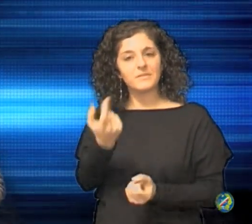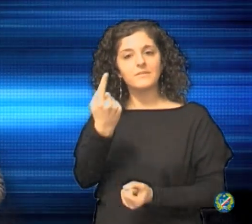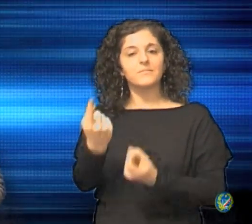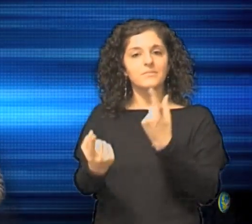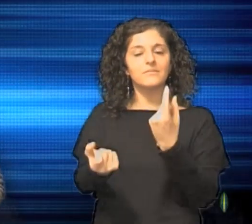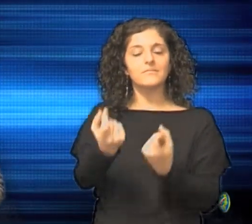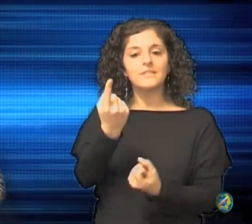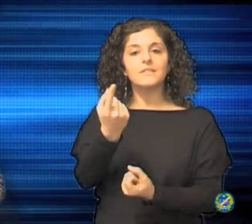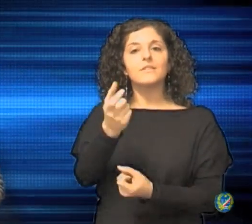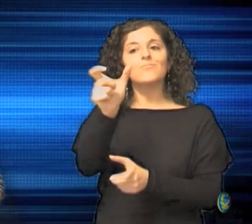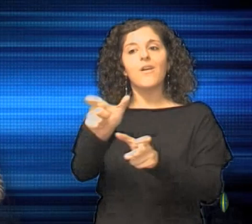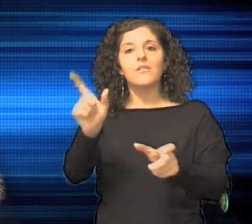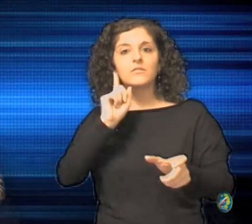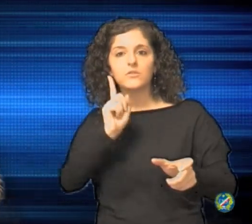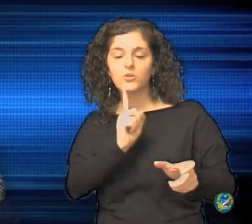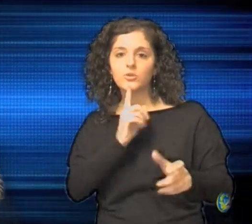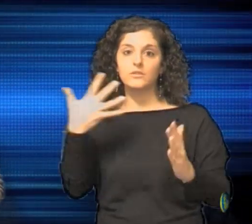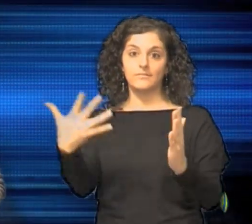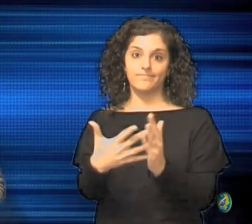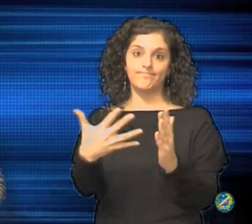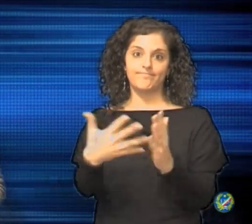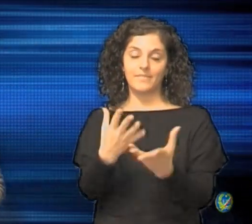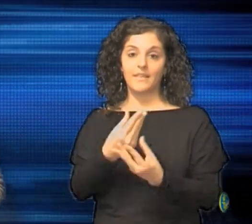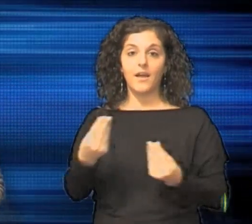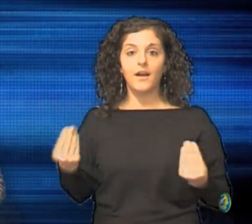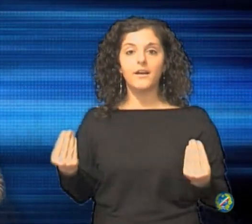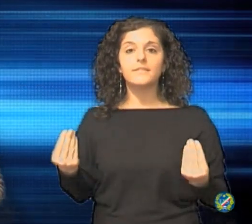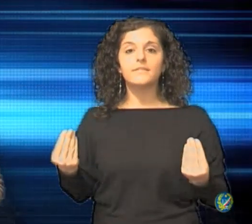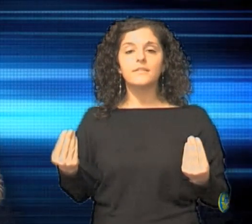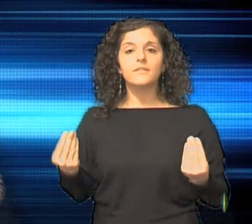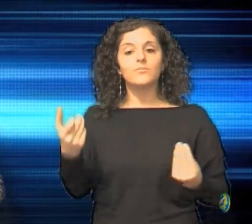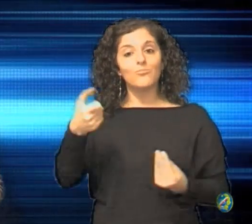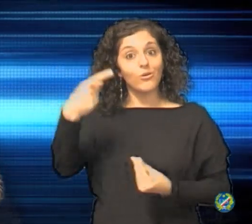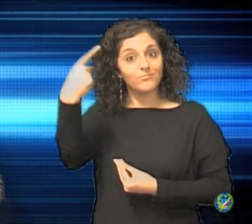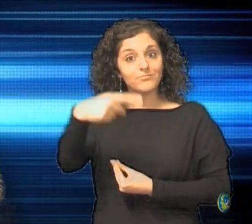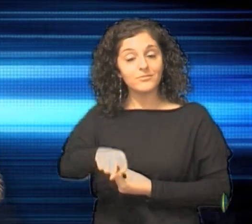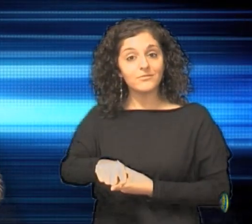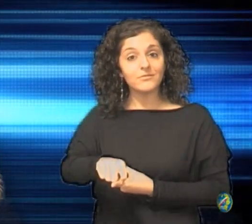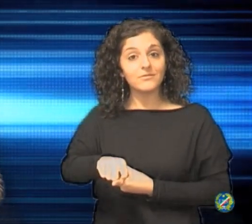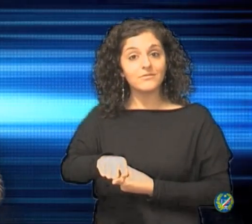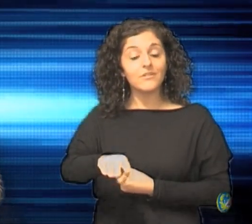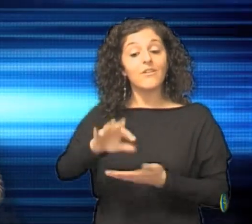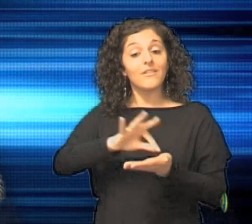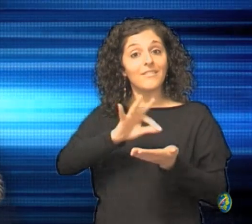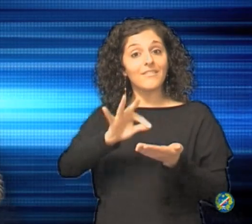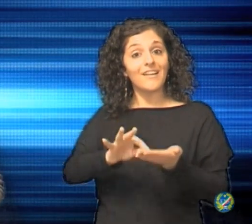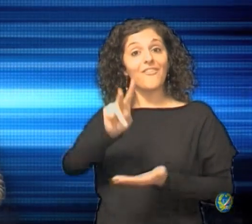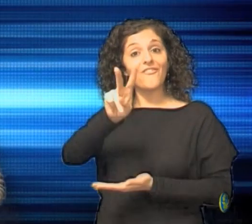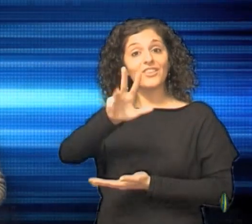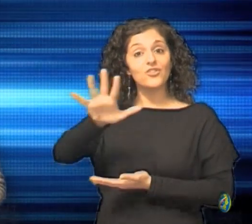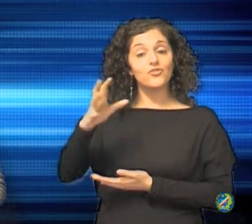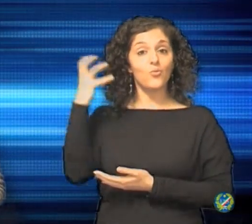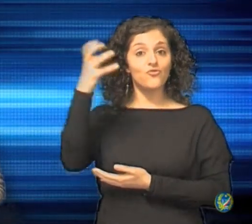sordi hanno avuto molti disagi. Per questo il 25 gennaio scorso,